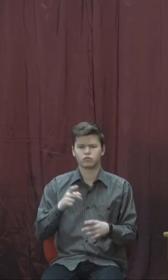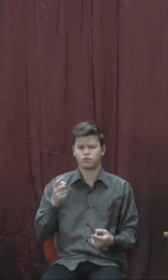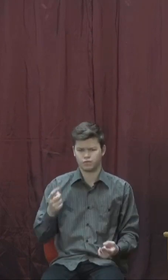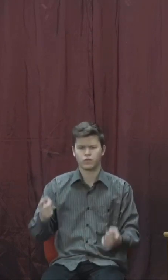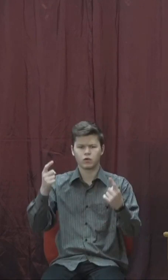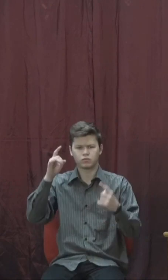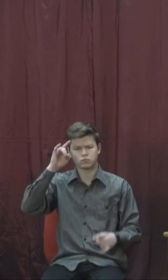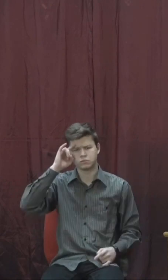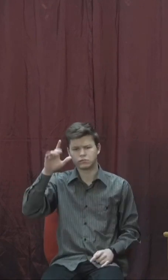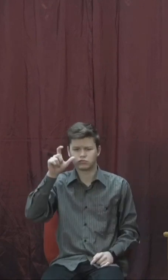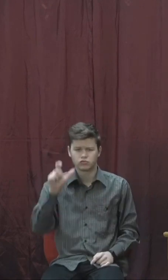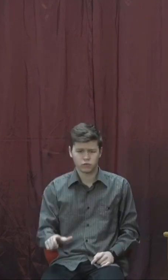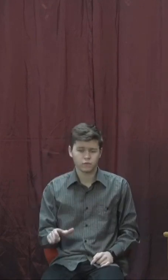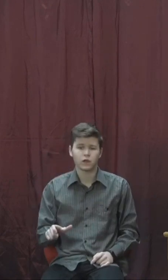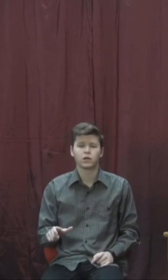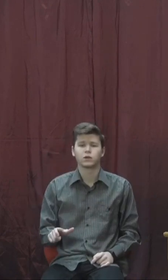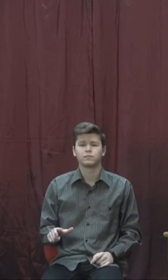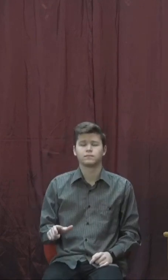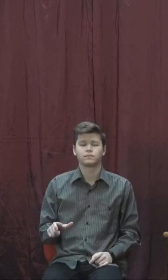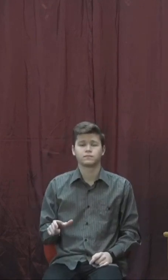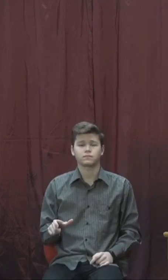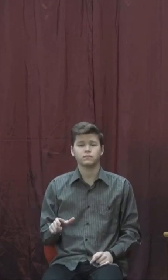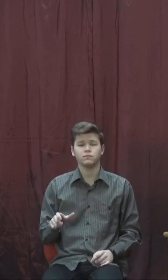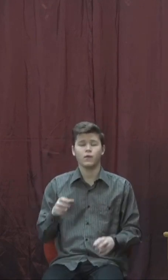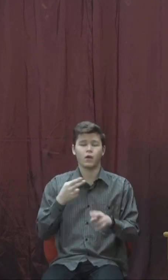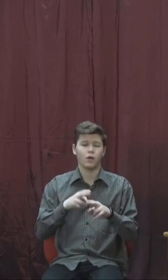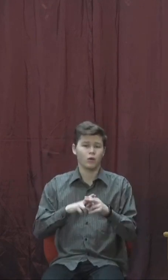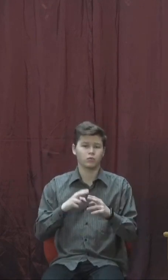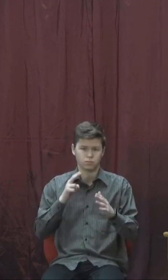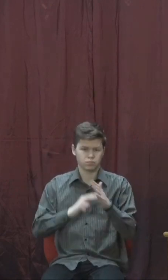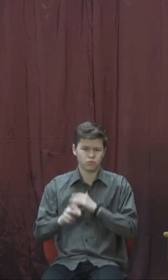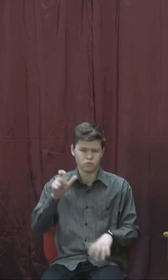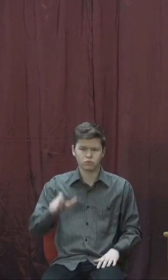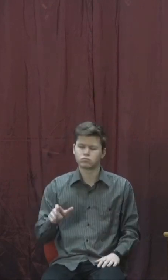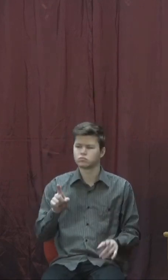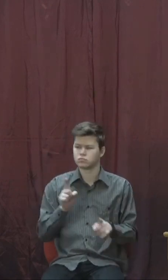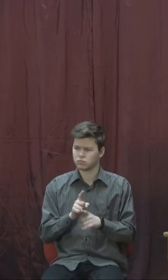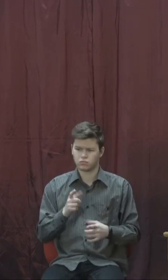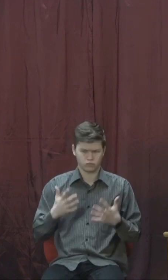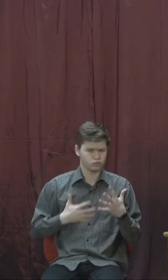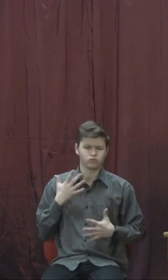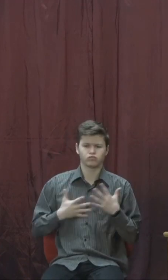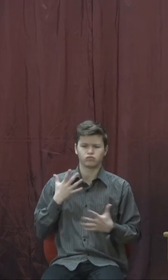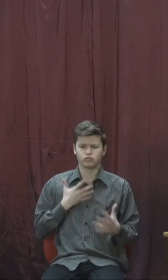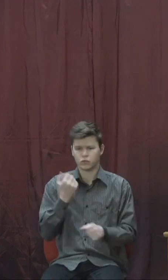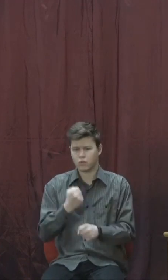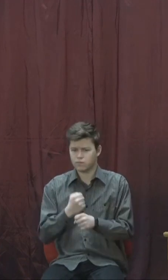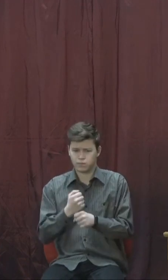був один з великих пророків в стародавньому Ізраїлі. Це був пророк з великими амбіціями. Ми інколи